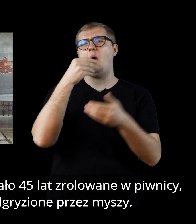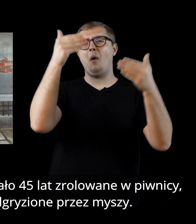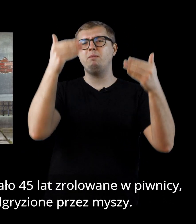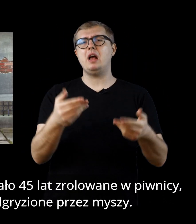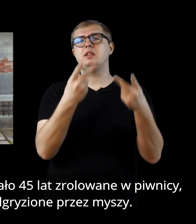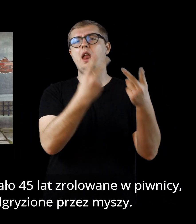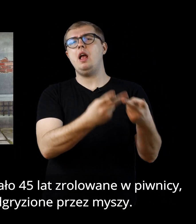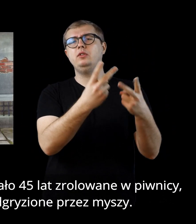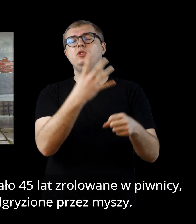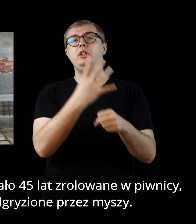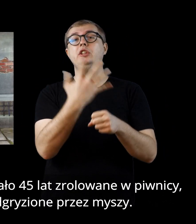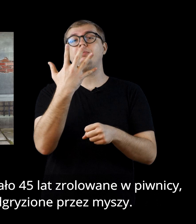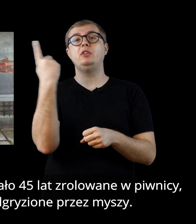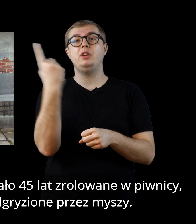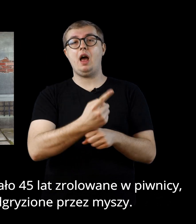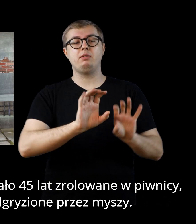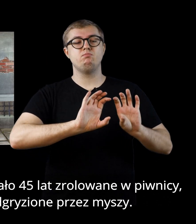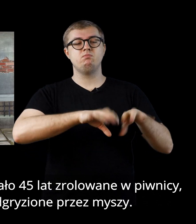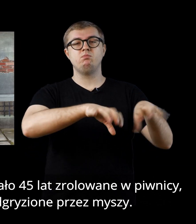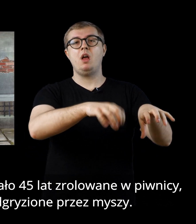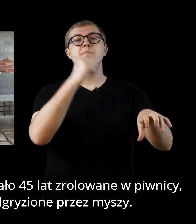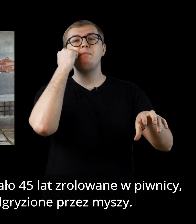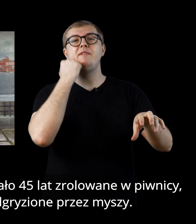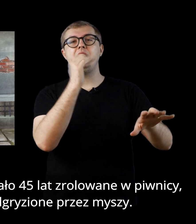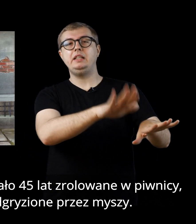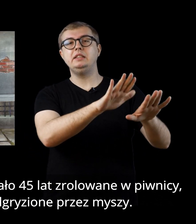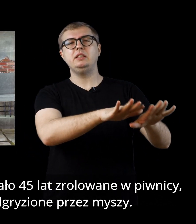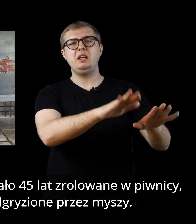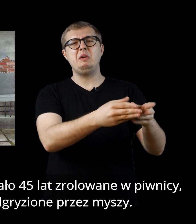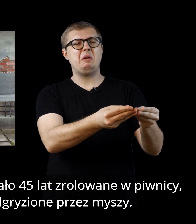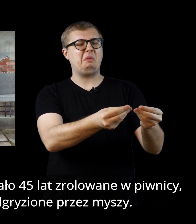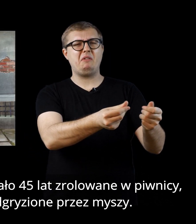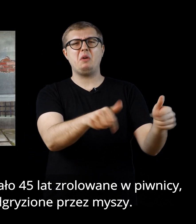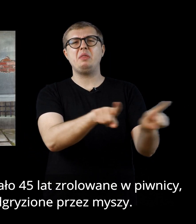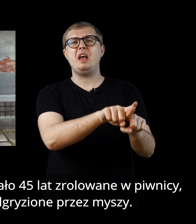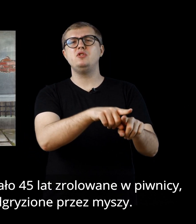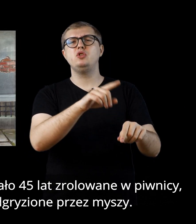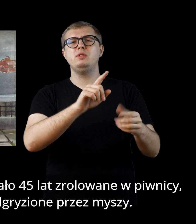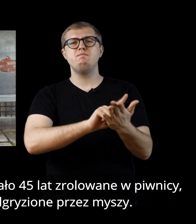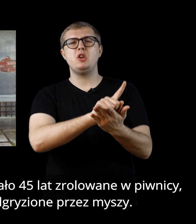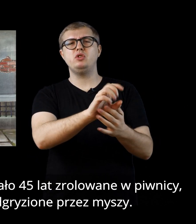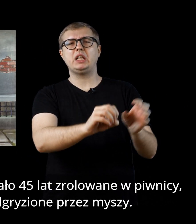Zniszczone płótno przeleżało 45 lat zrolowane w piwnicy, zawilgocone i nadgryzione przez myszy.